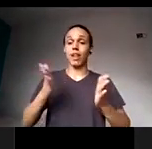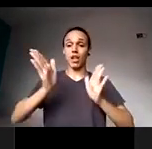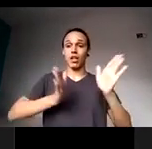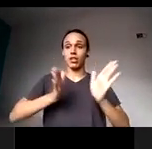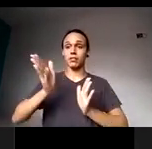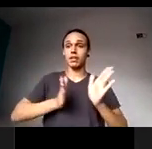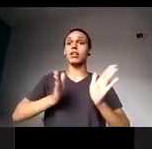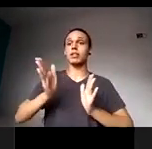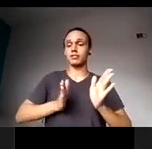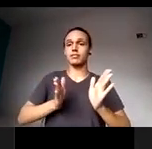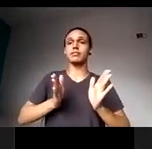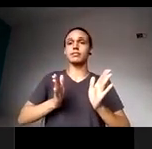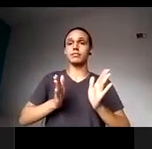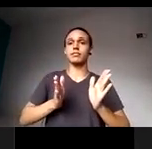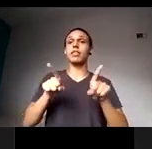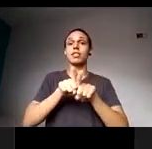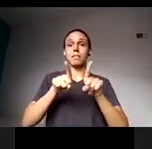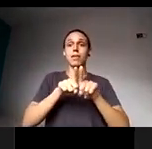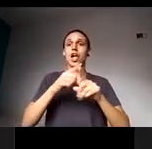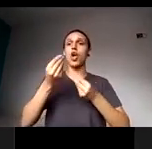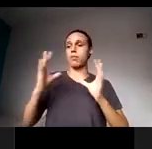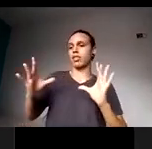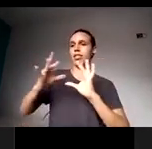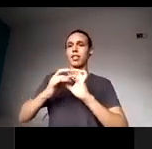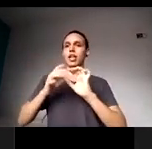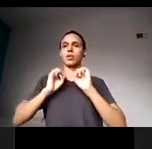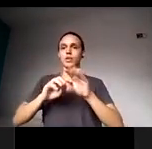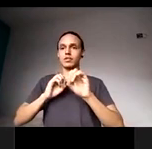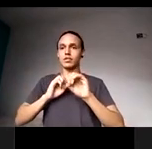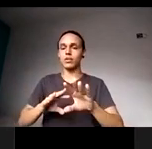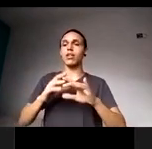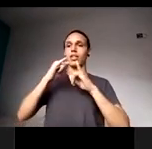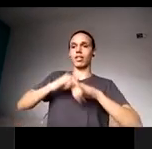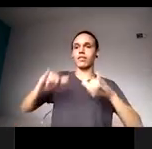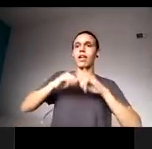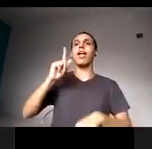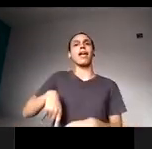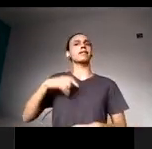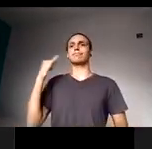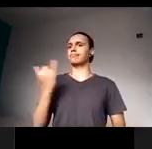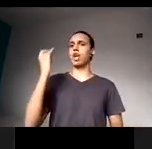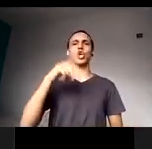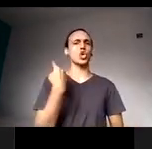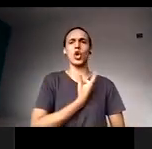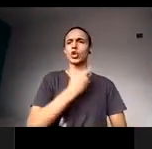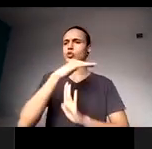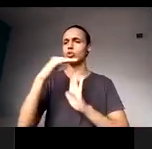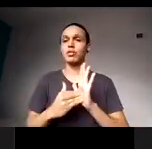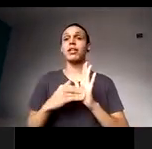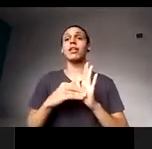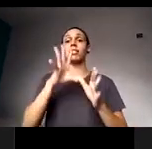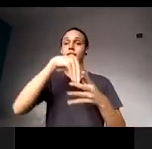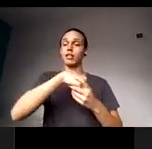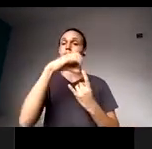e da educação, né, na educação, é um tema crucial para todos nós. Nós temos aqui na Fiocruz